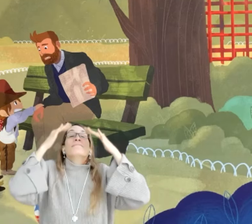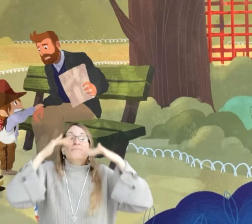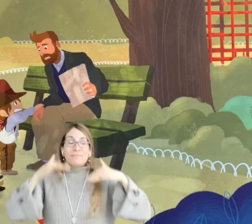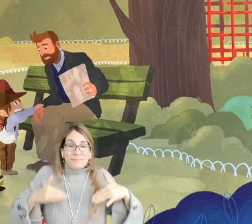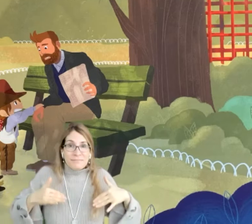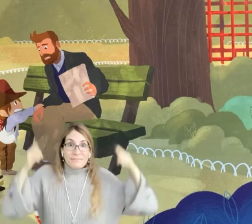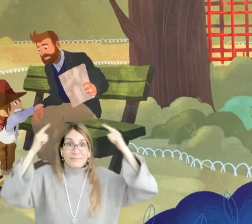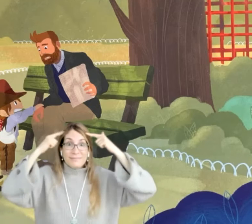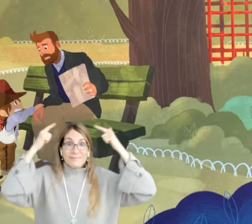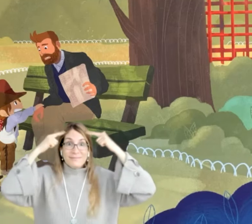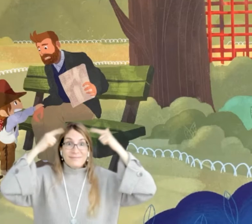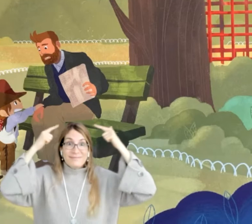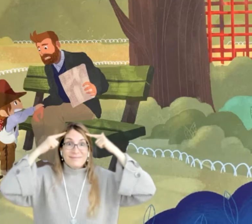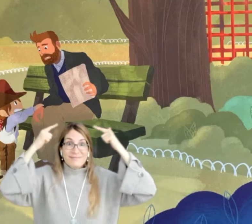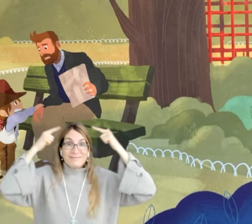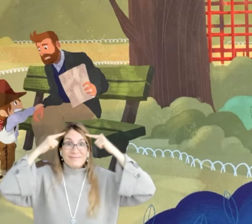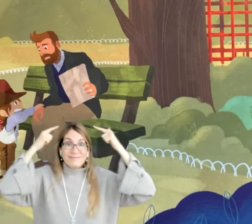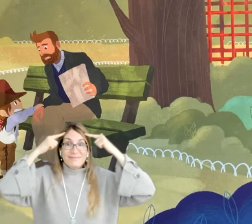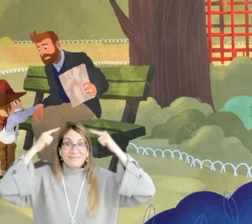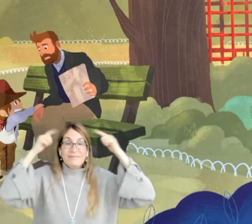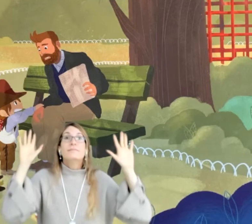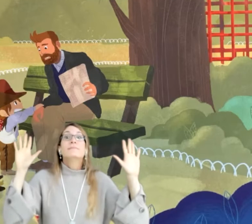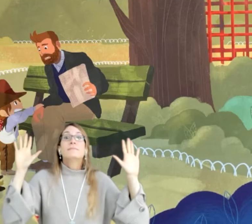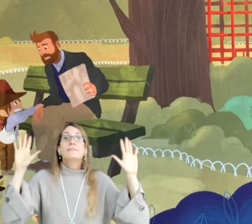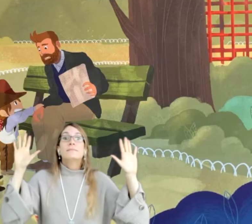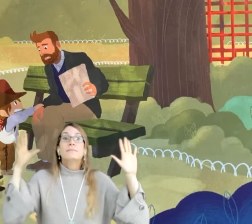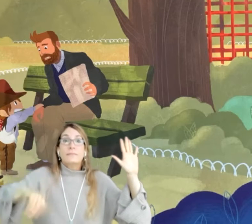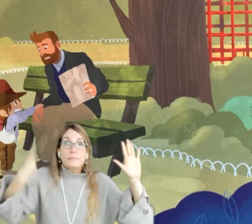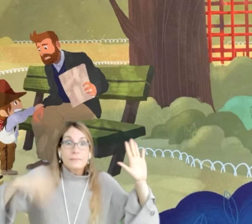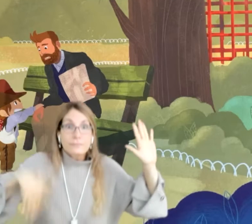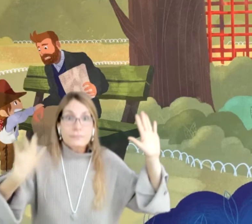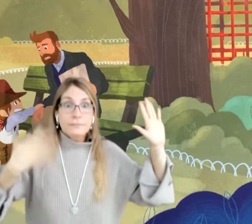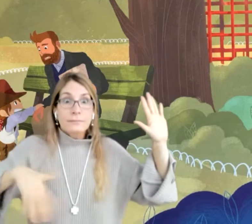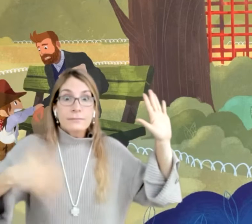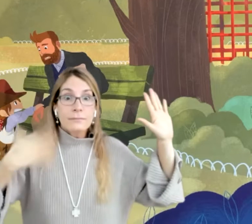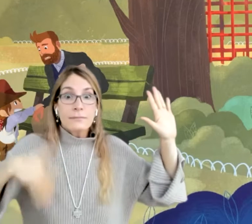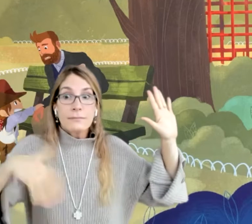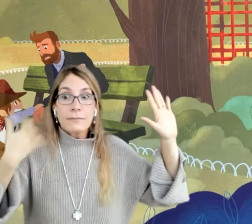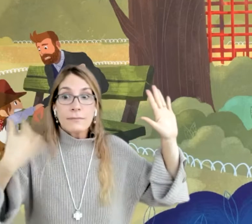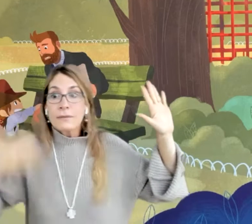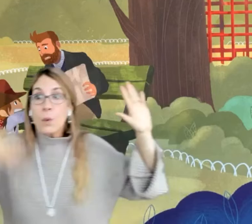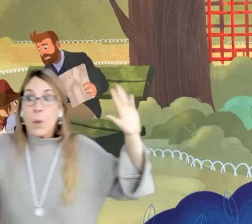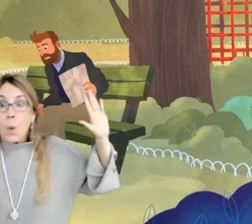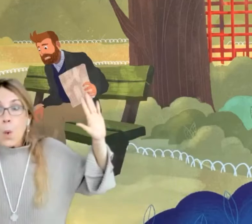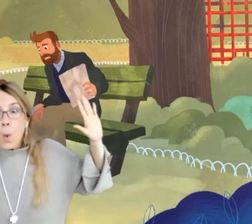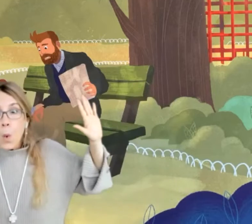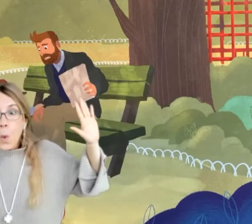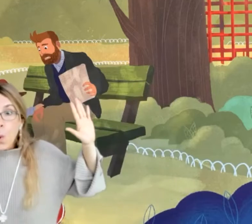se está activando. Estoy recordando las caras de mis amigos. Y recuerdo